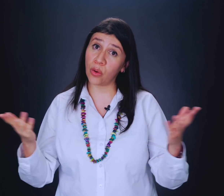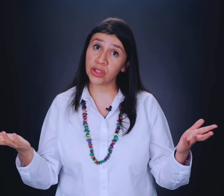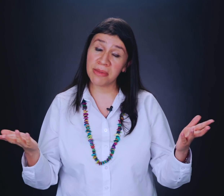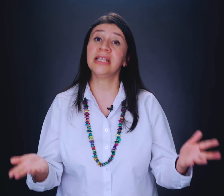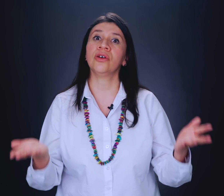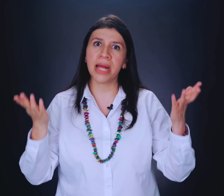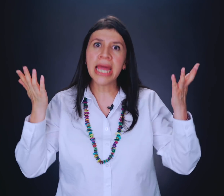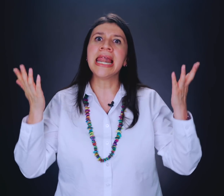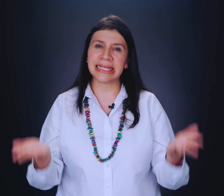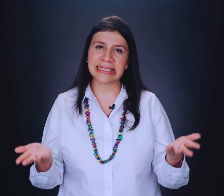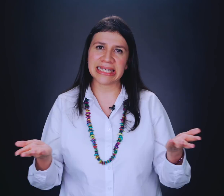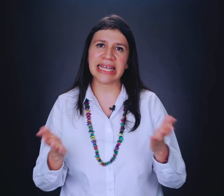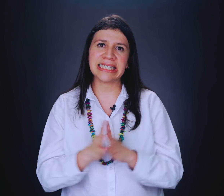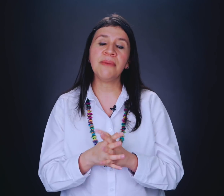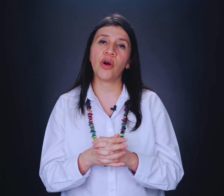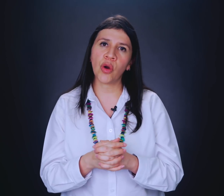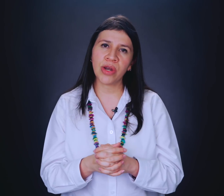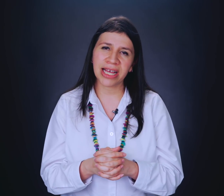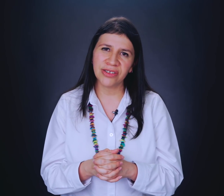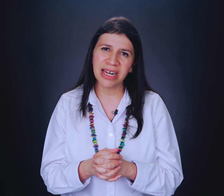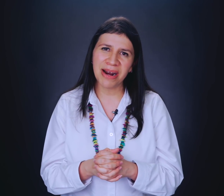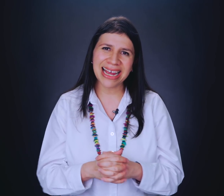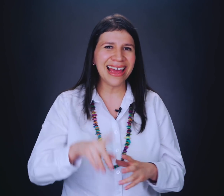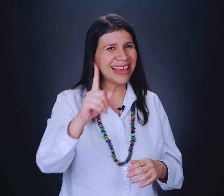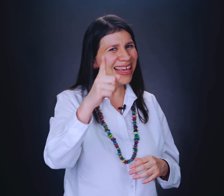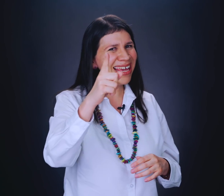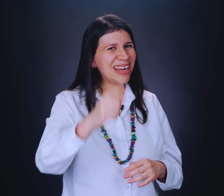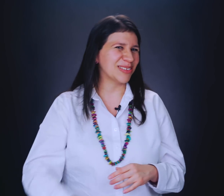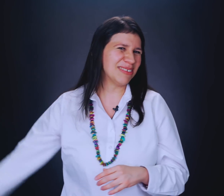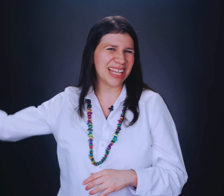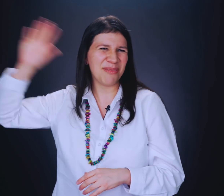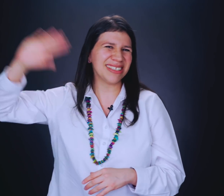justamente sobre las estrategias de mejor comunicación en la pareja, y nos vemos en el próximo.